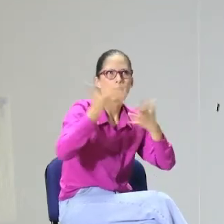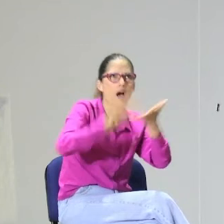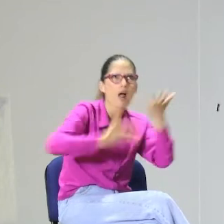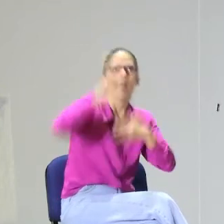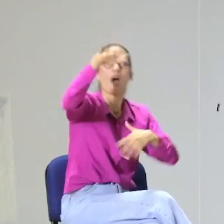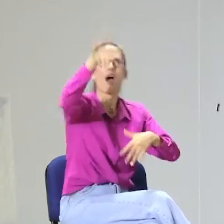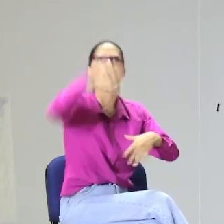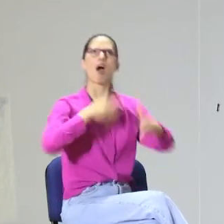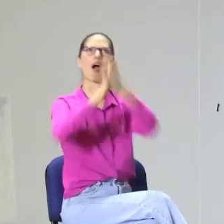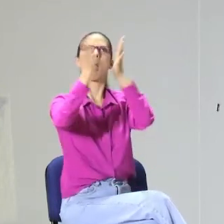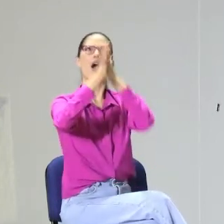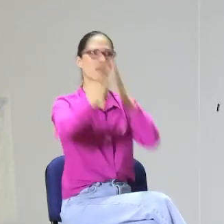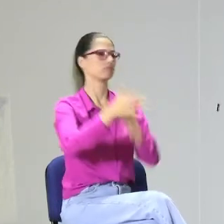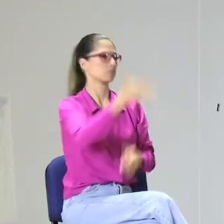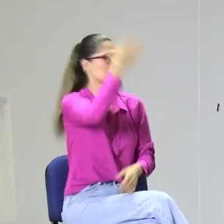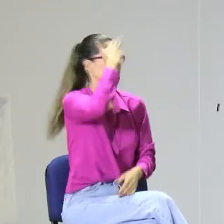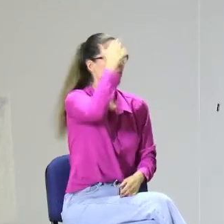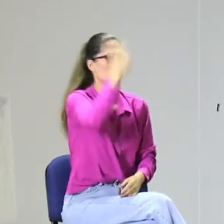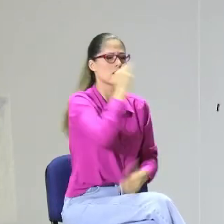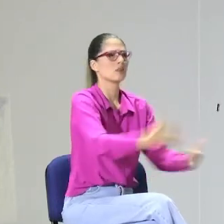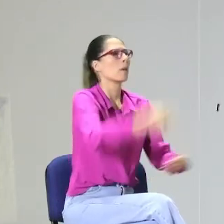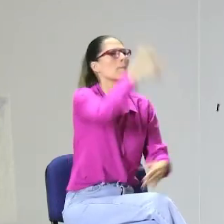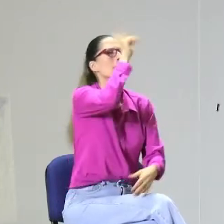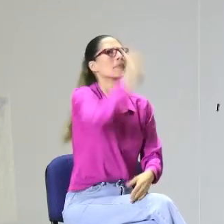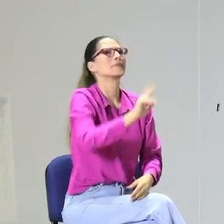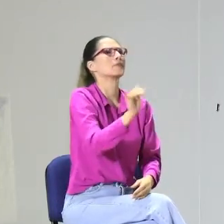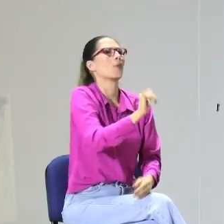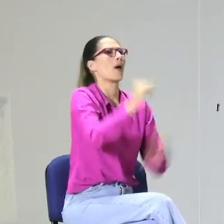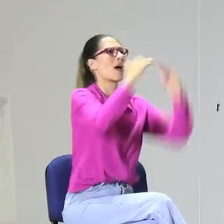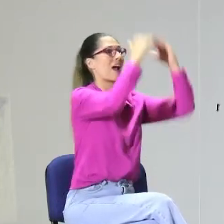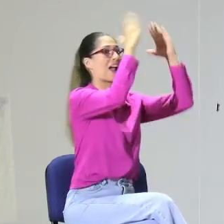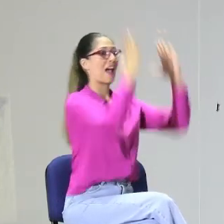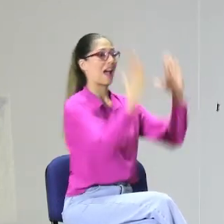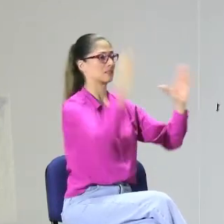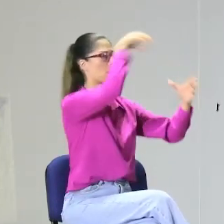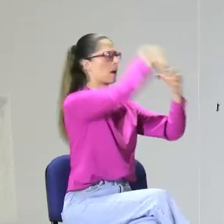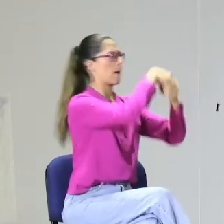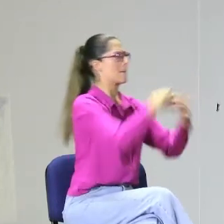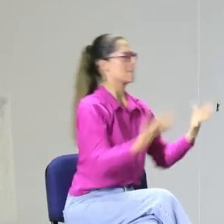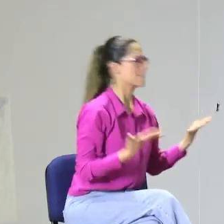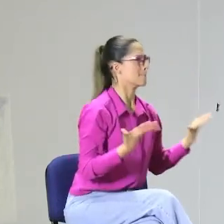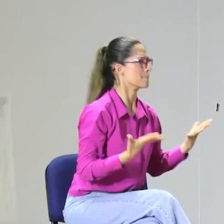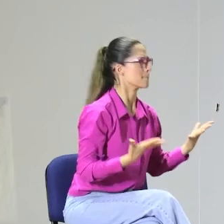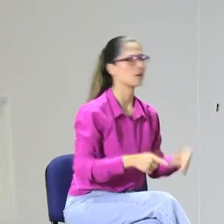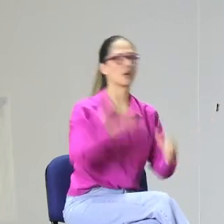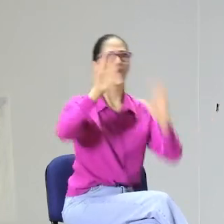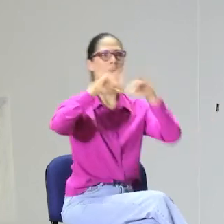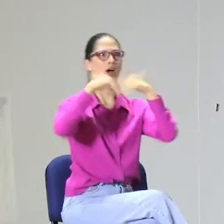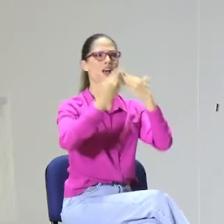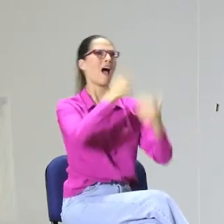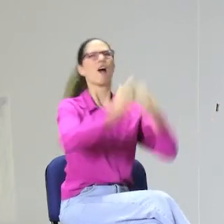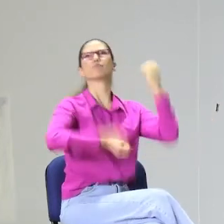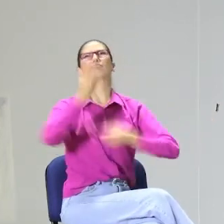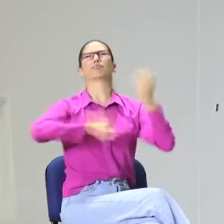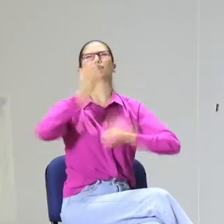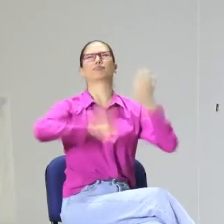esto fomenta la adquisición, la participación. Y también los mismos estudiantes pueden comenzar